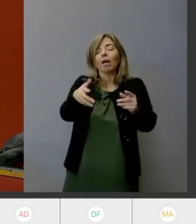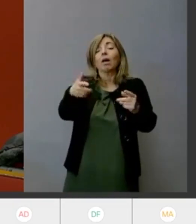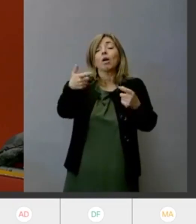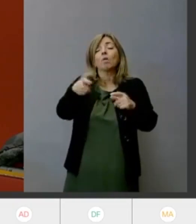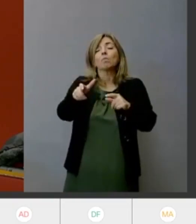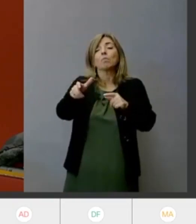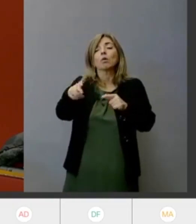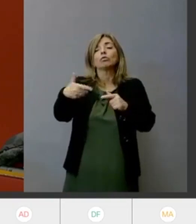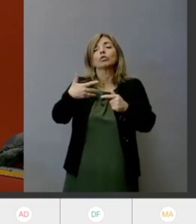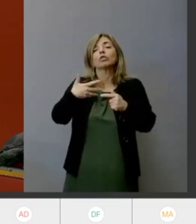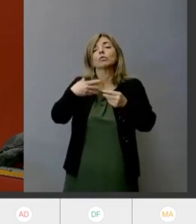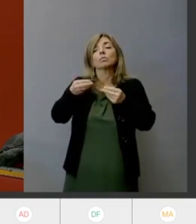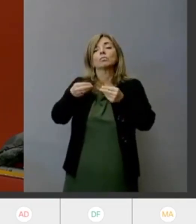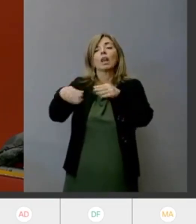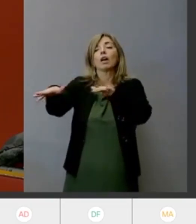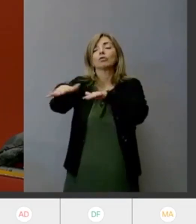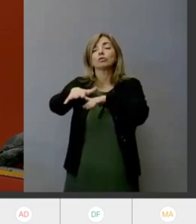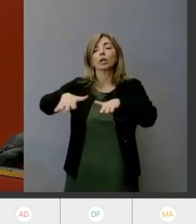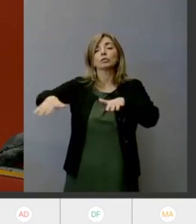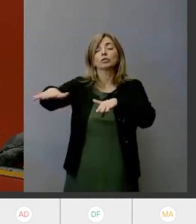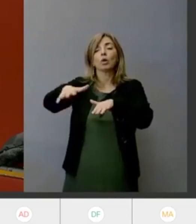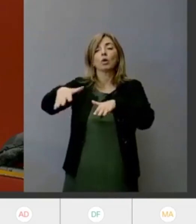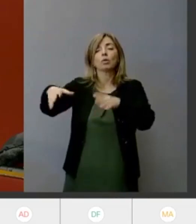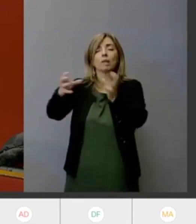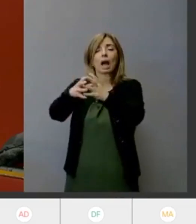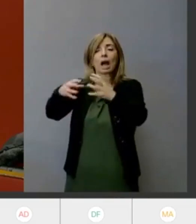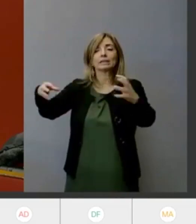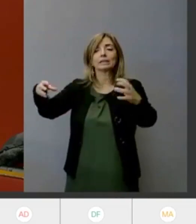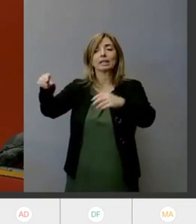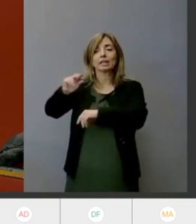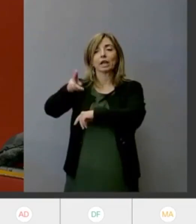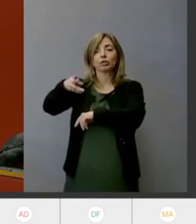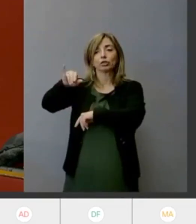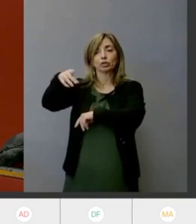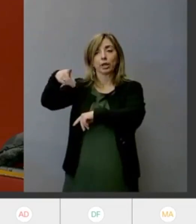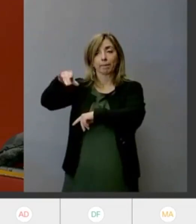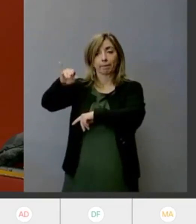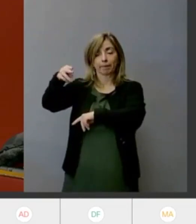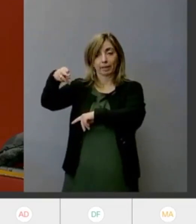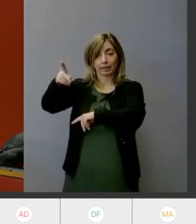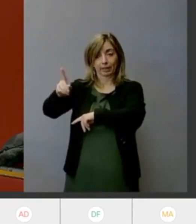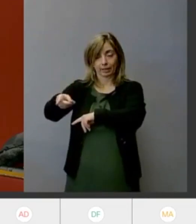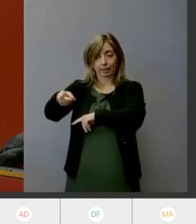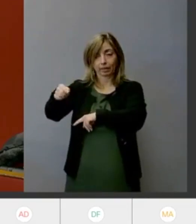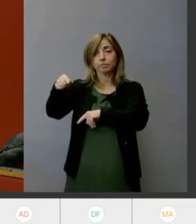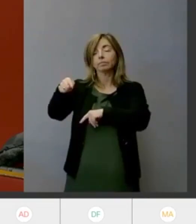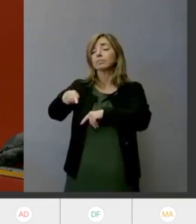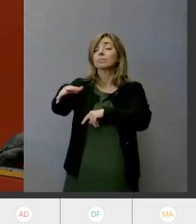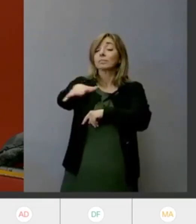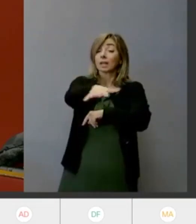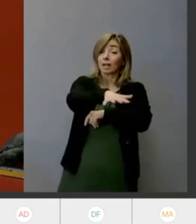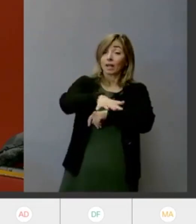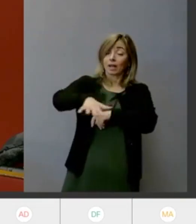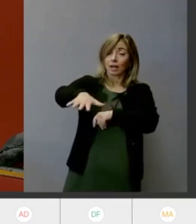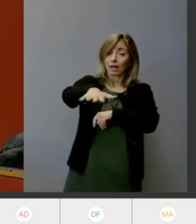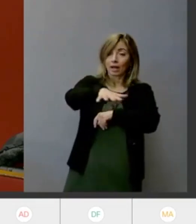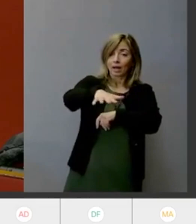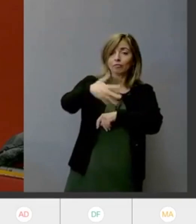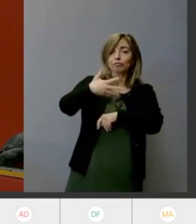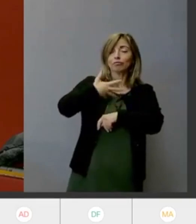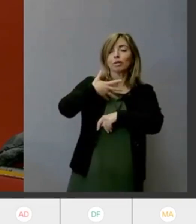quarto modulo dove si trova la sala Luzzati che ospita appunto il fondo di psicopedagogia con